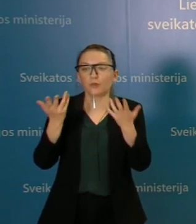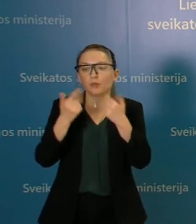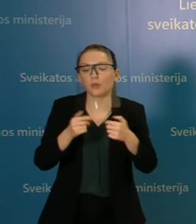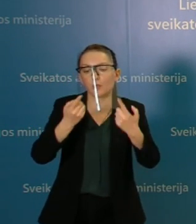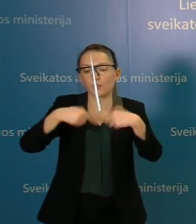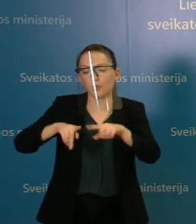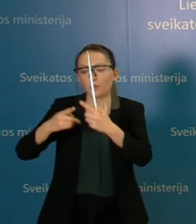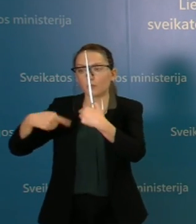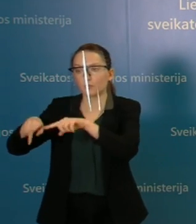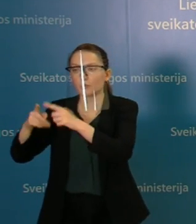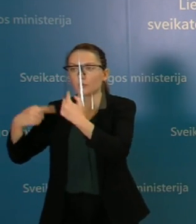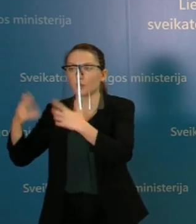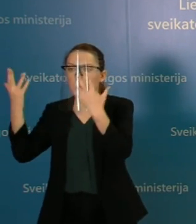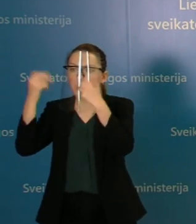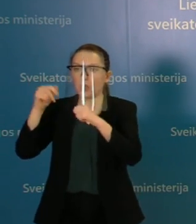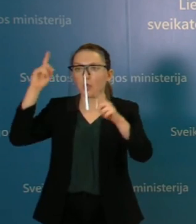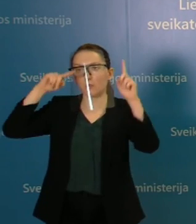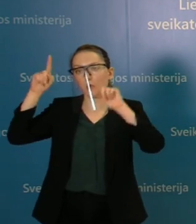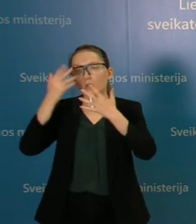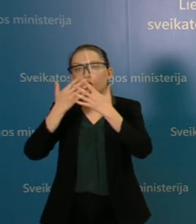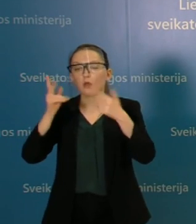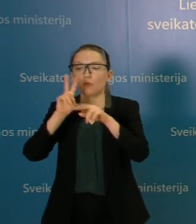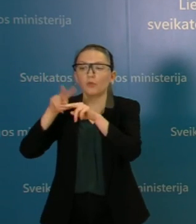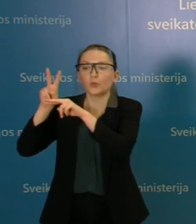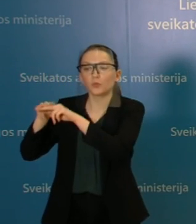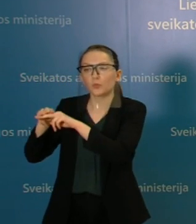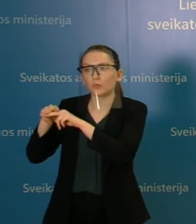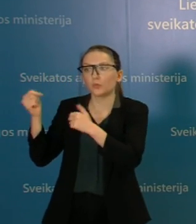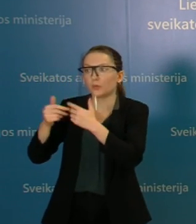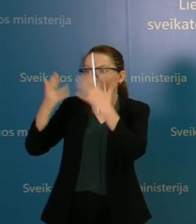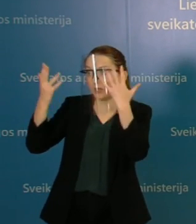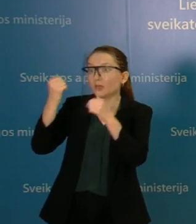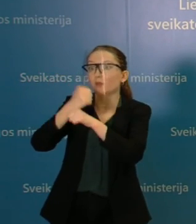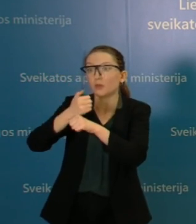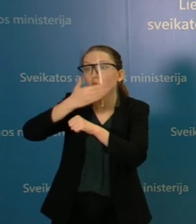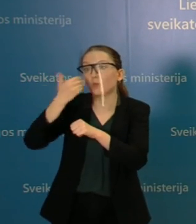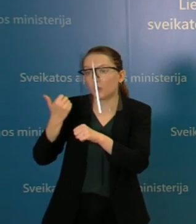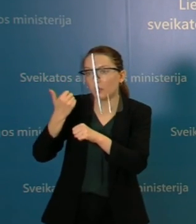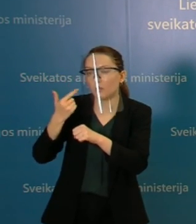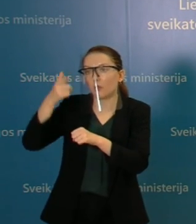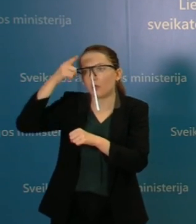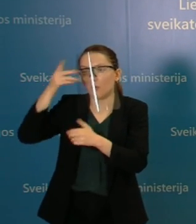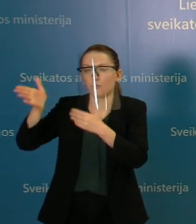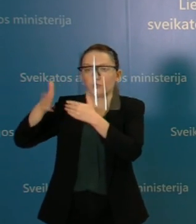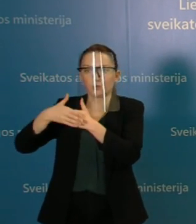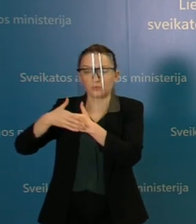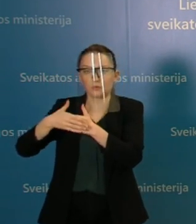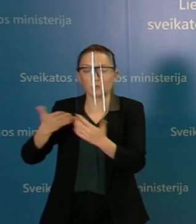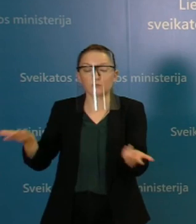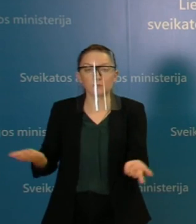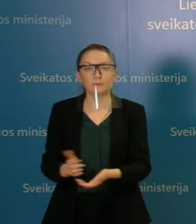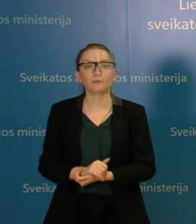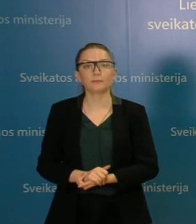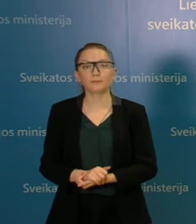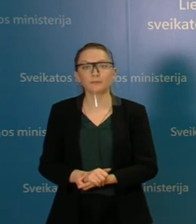naktinio pasilinksminimo vietų, kurios neveikia diena, tai aš nežinau, ar yra prasmėjos uždarynėti, kam tą daryti.